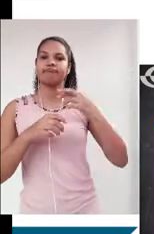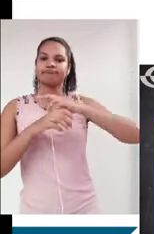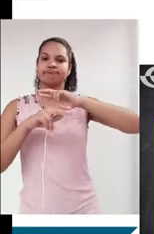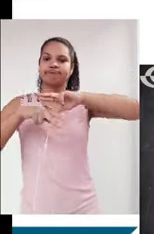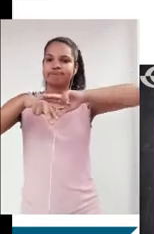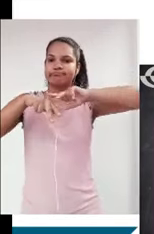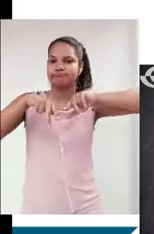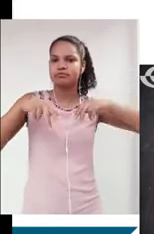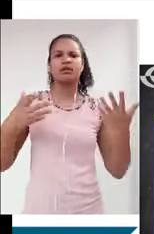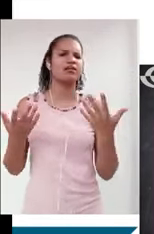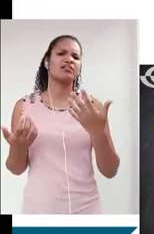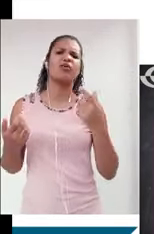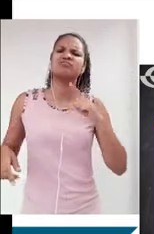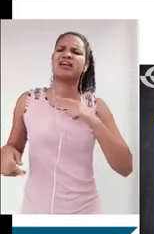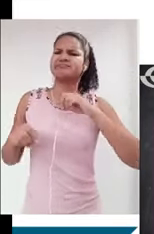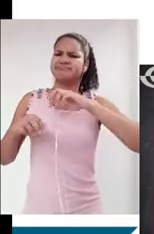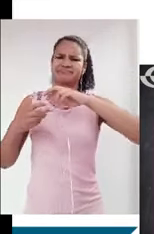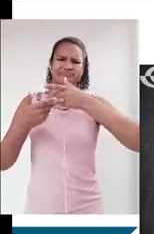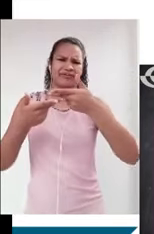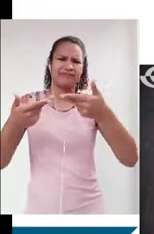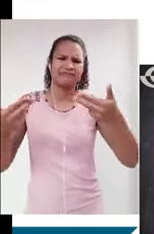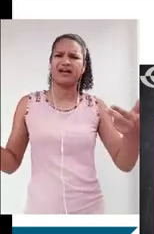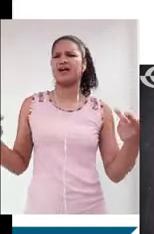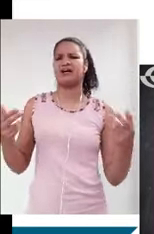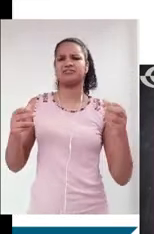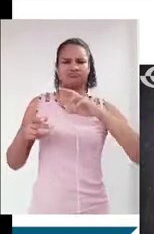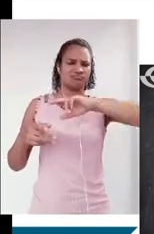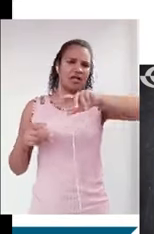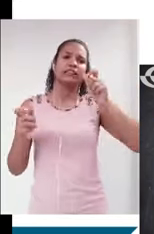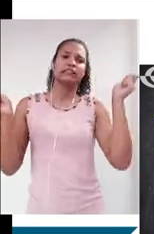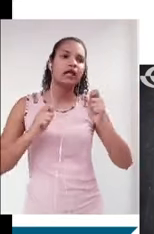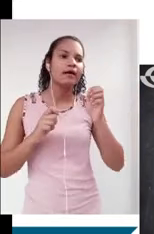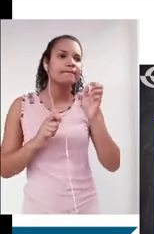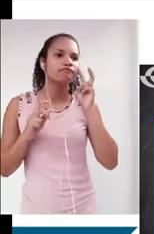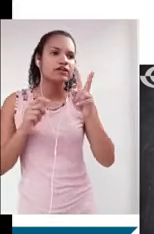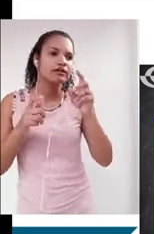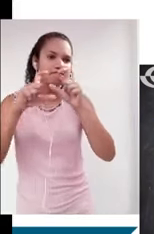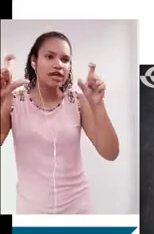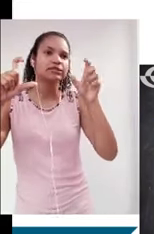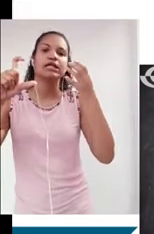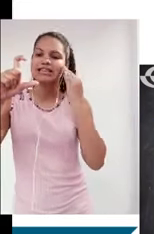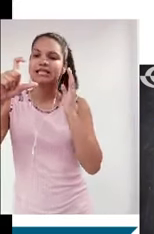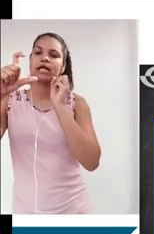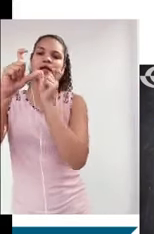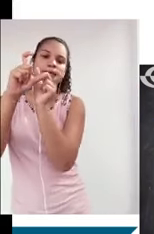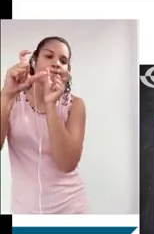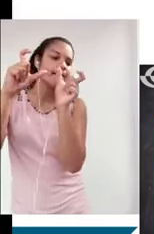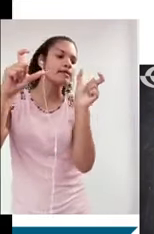claras, o candidato consegue perceber o sentido literal de cada uma das palavras e fazer o processo interpretativo. Então,